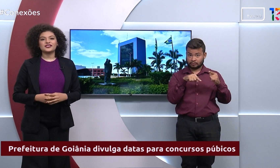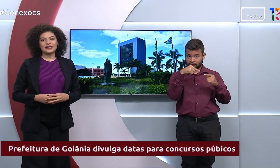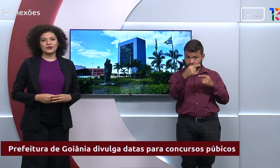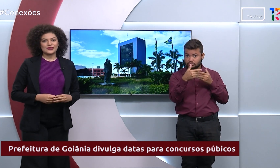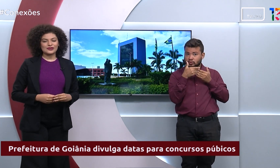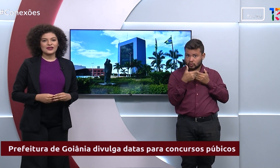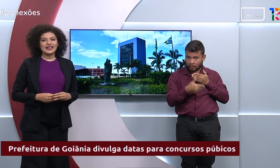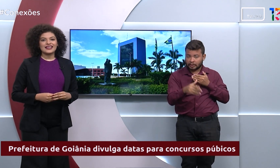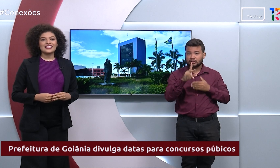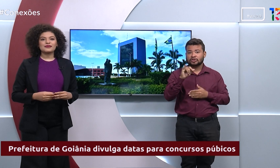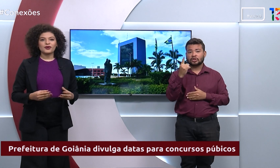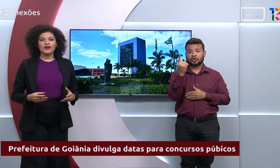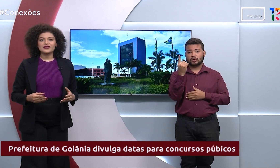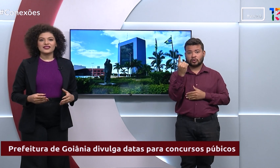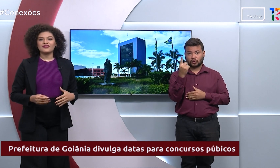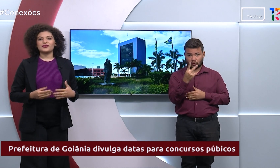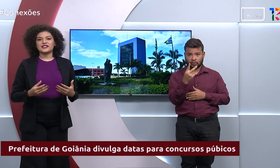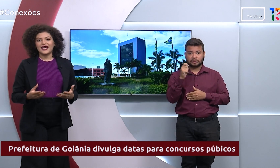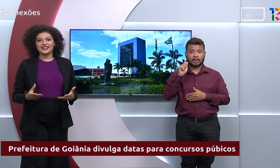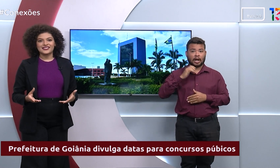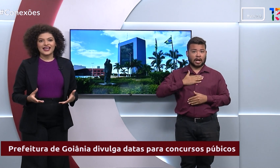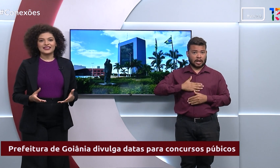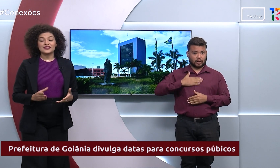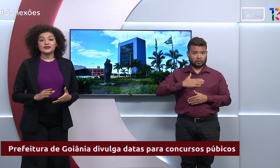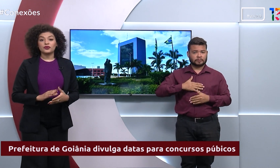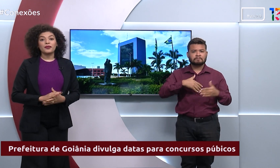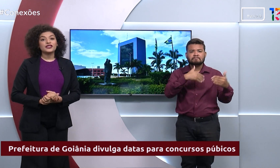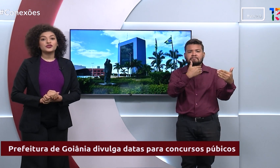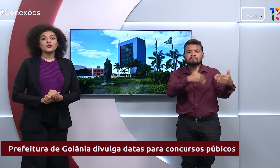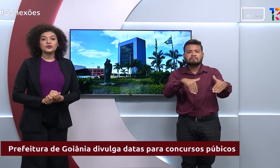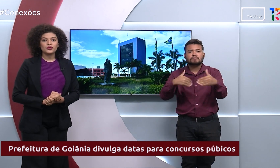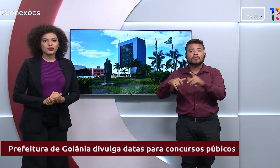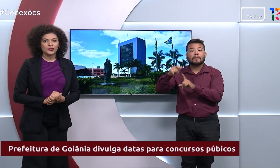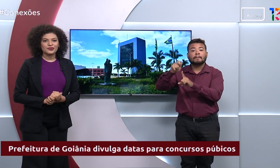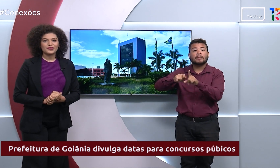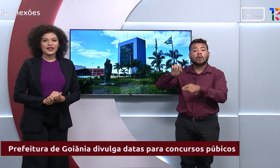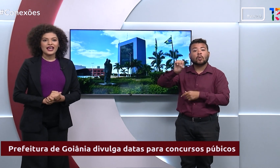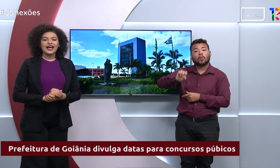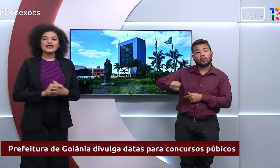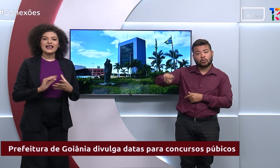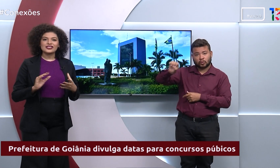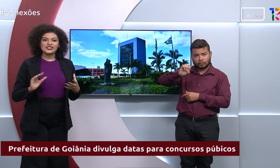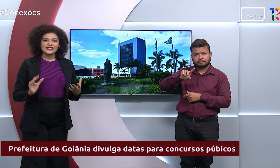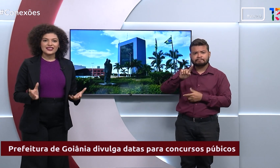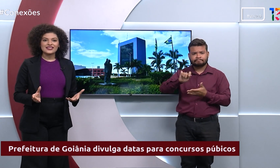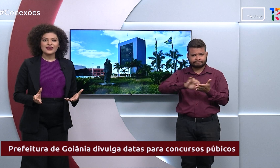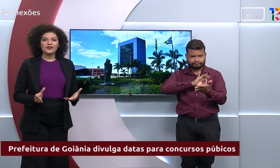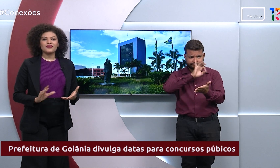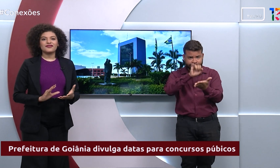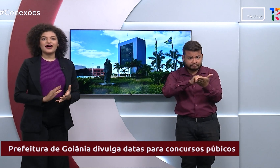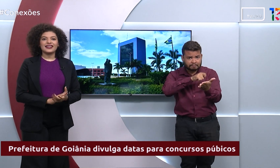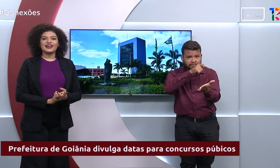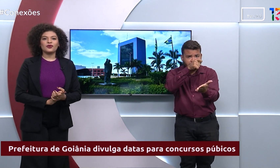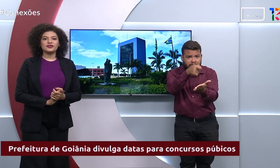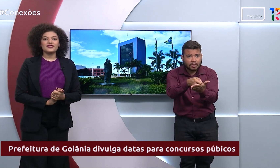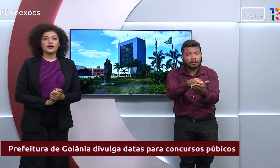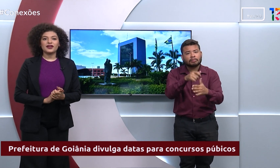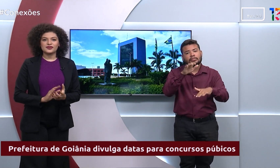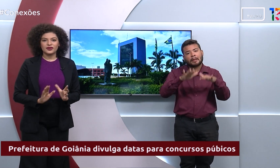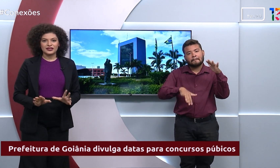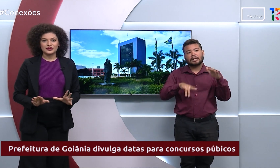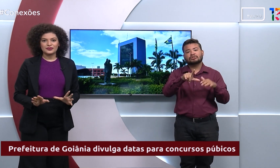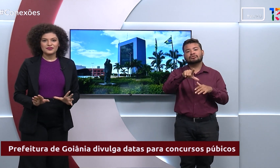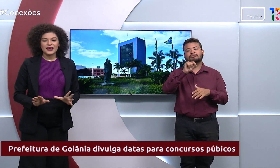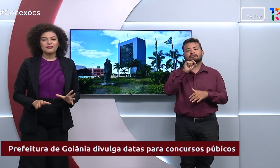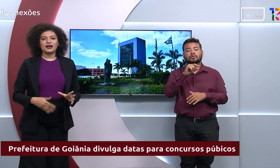dia 12 de agosto, e as provas vão ser realizadas no mês de outubro. A taxa de inscrição varia com o nível